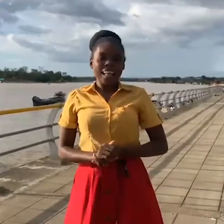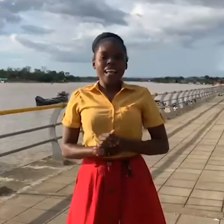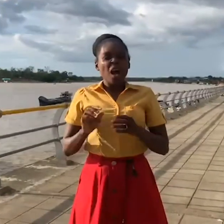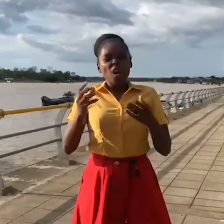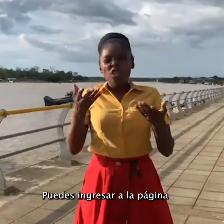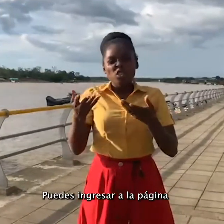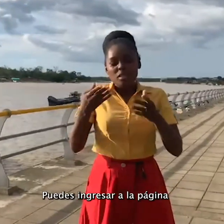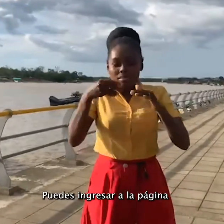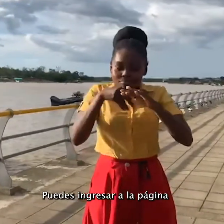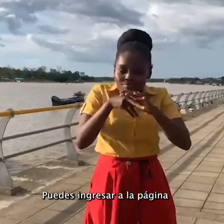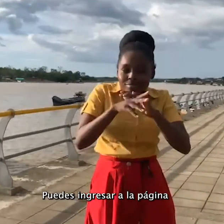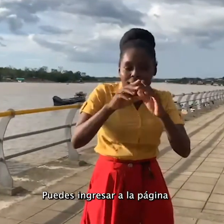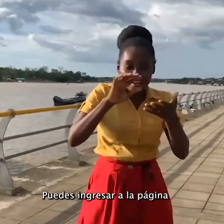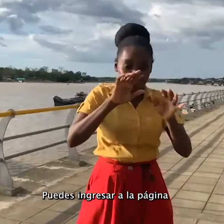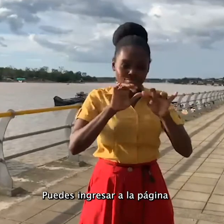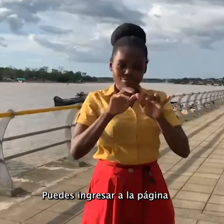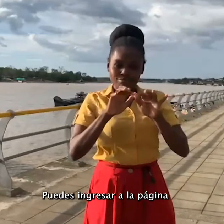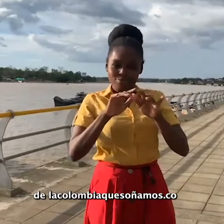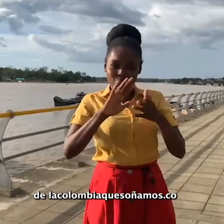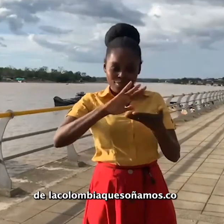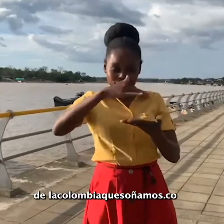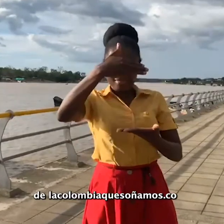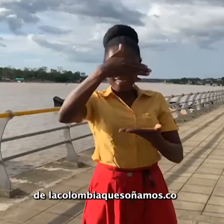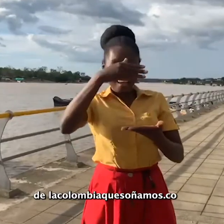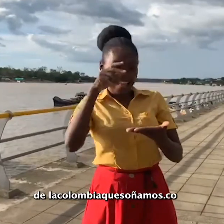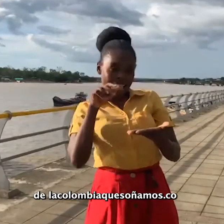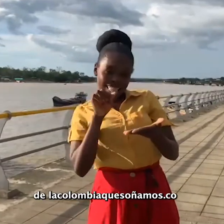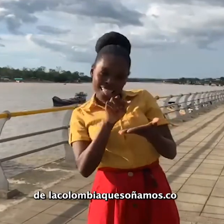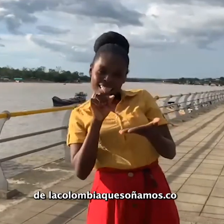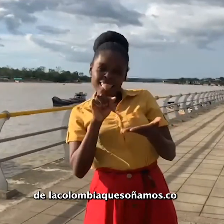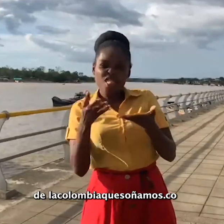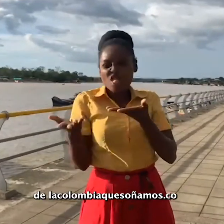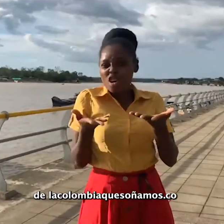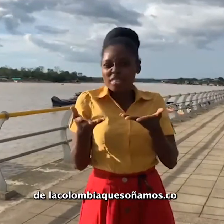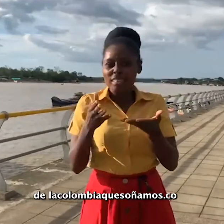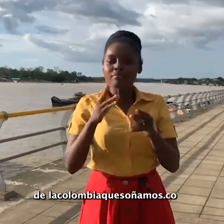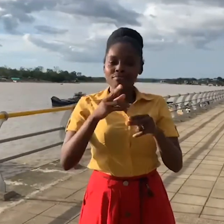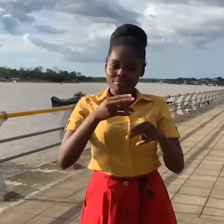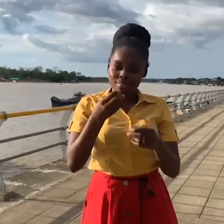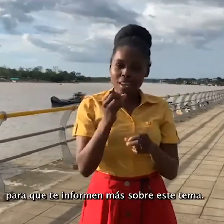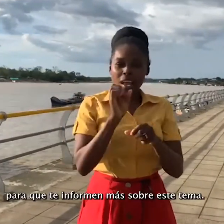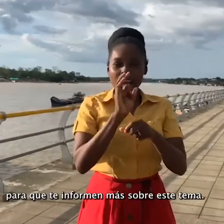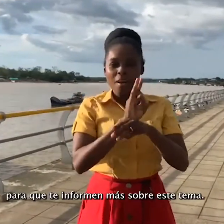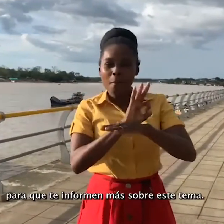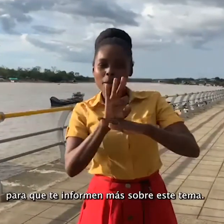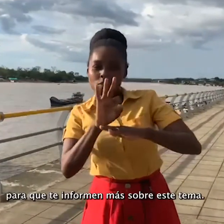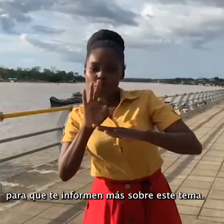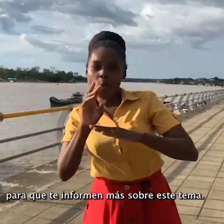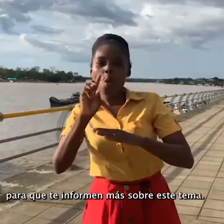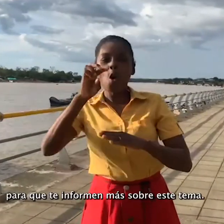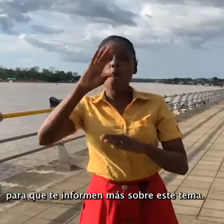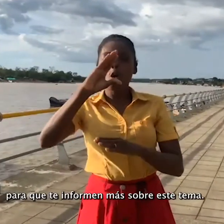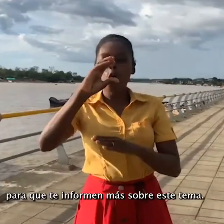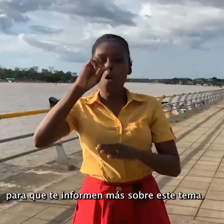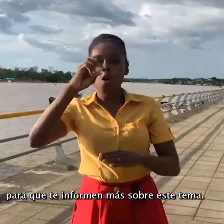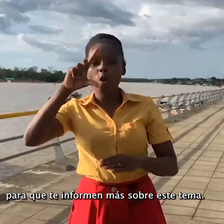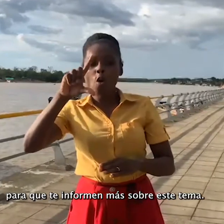Puedes ingresar a la página de lacolombiaquesoñamos.co para que te informen más sobre este tema.